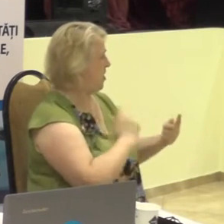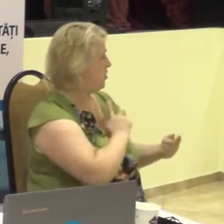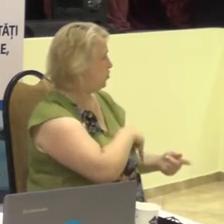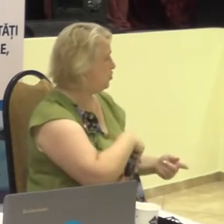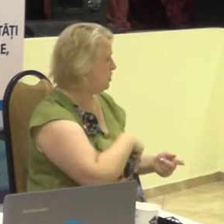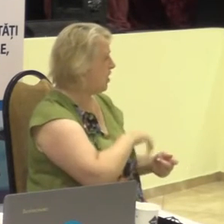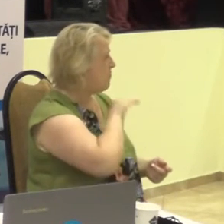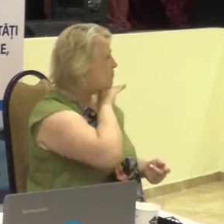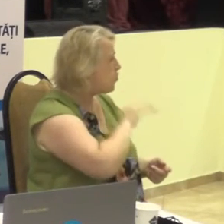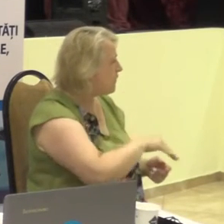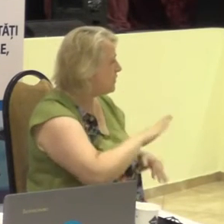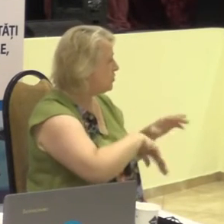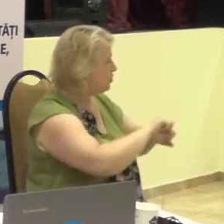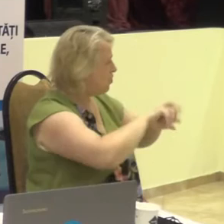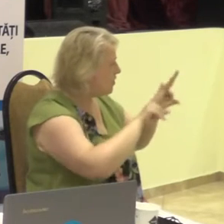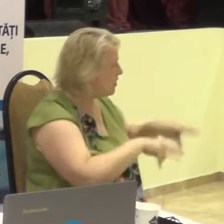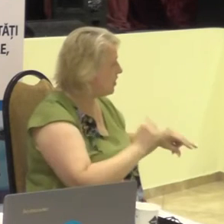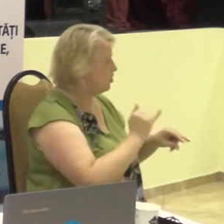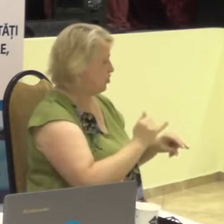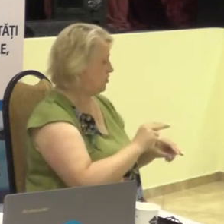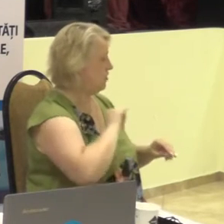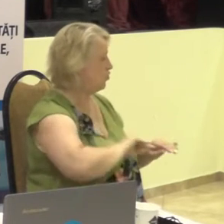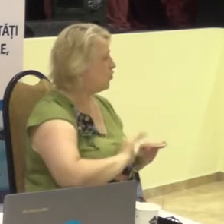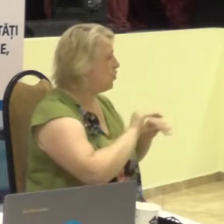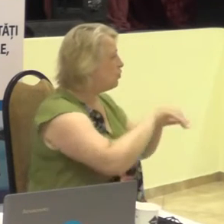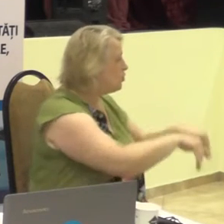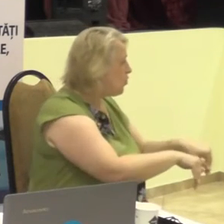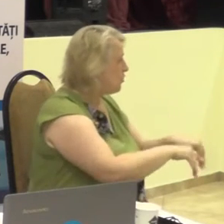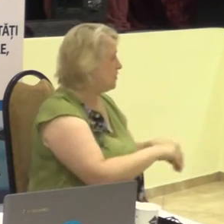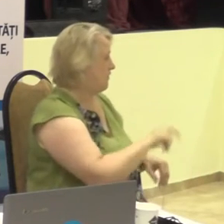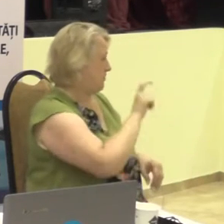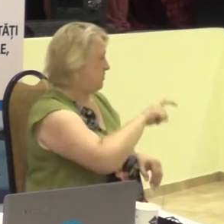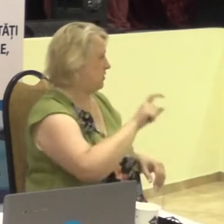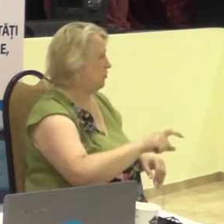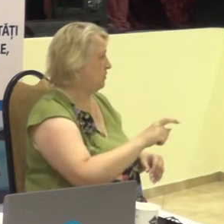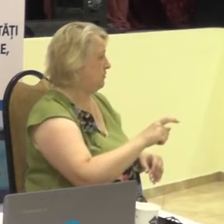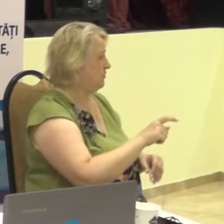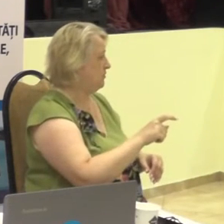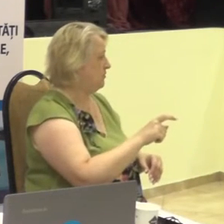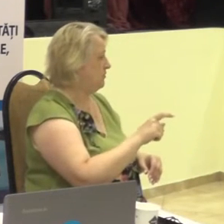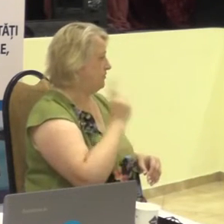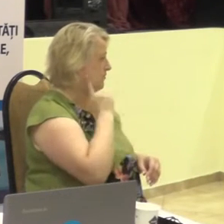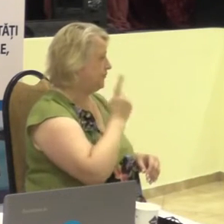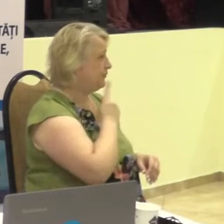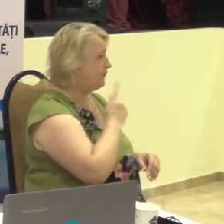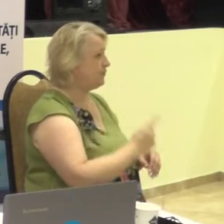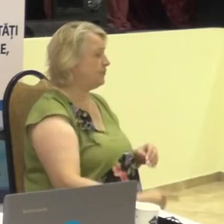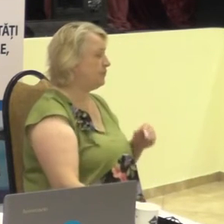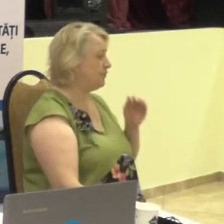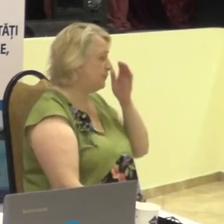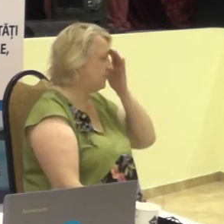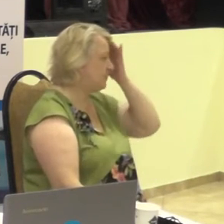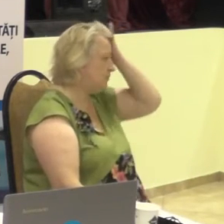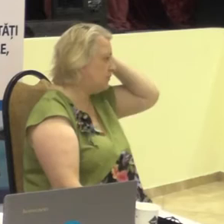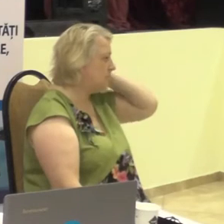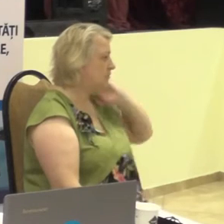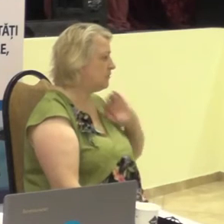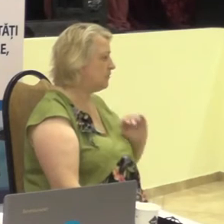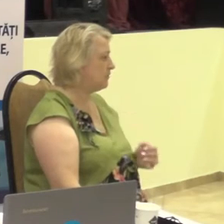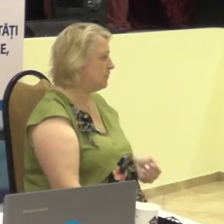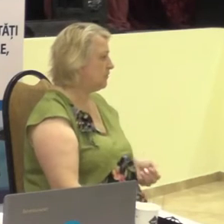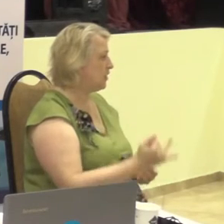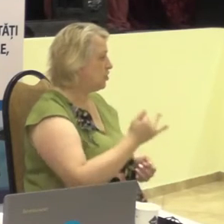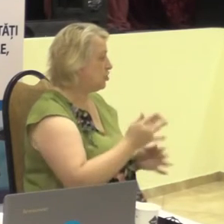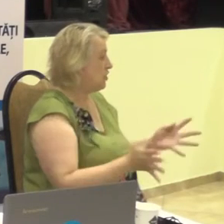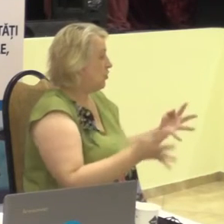profesională și încădrarea în câmpă muncii a persoanelor cu dezabilități auditive și